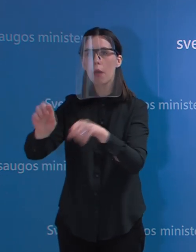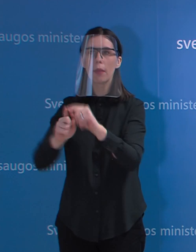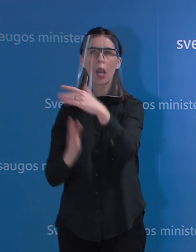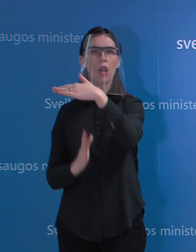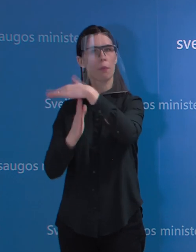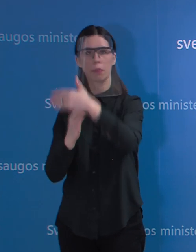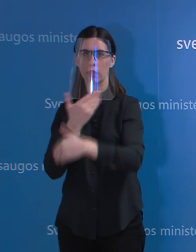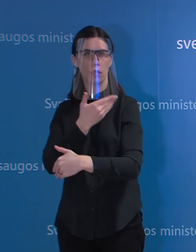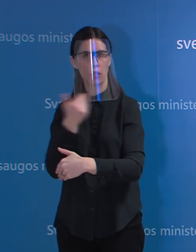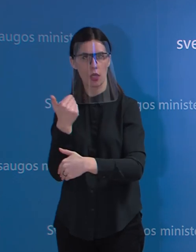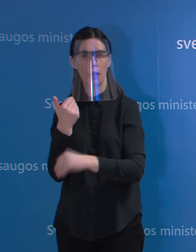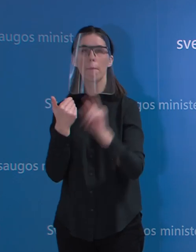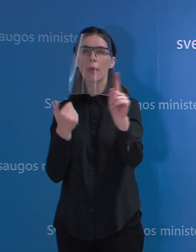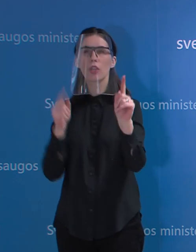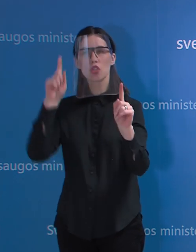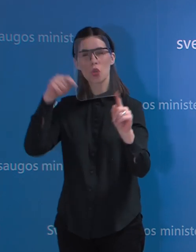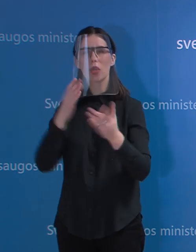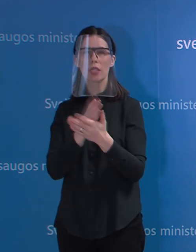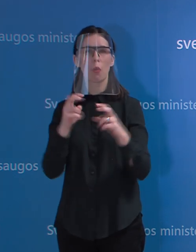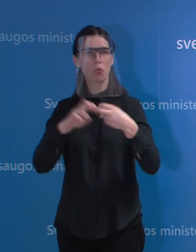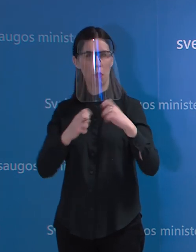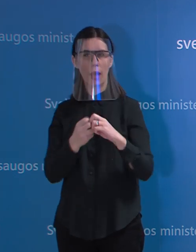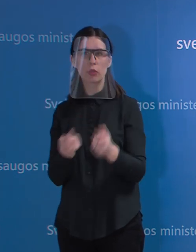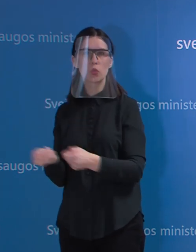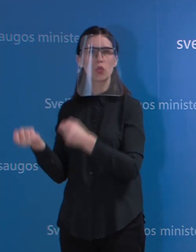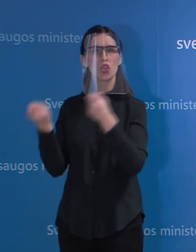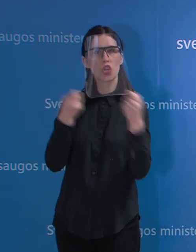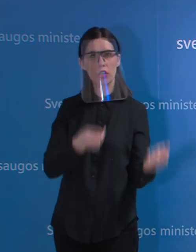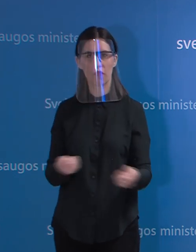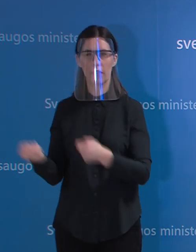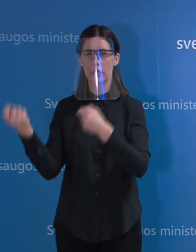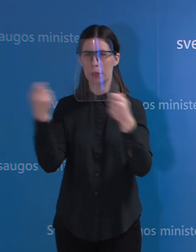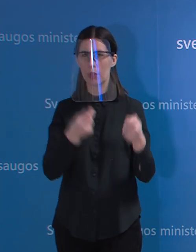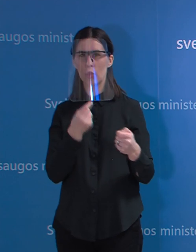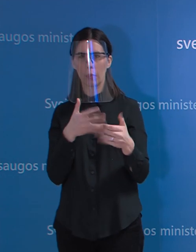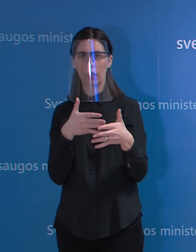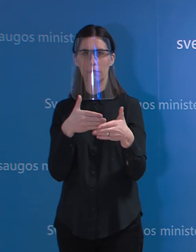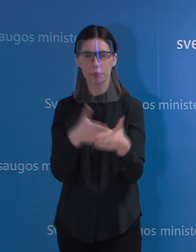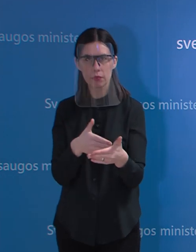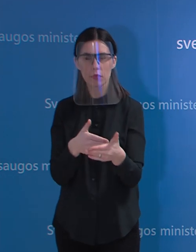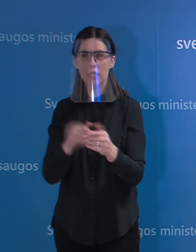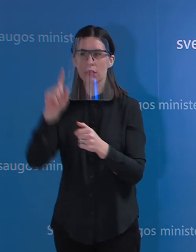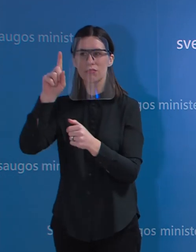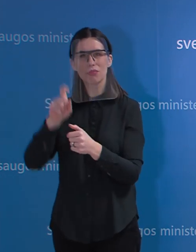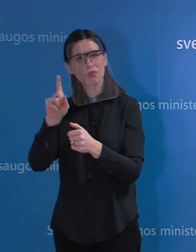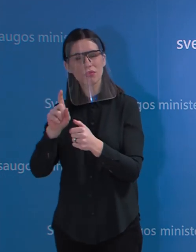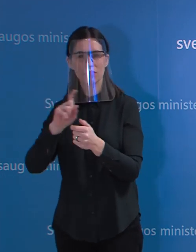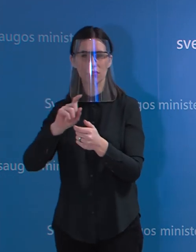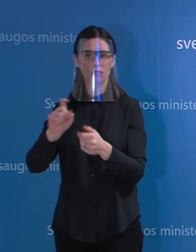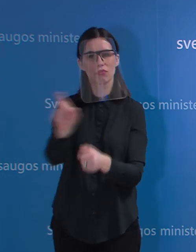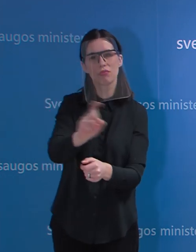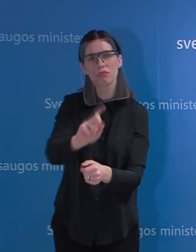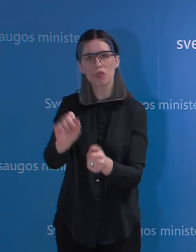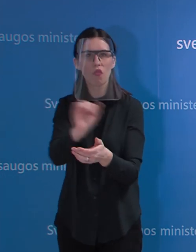su išvežimu tokių prekių problema, nes dezinfekcinis skystis ypatingai paviršiam,